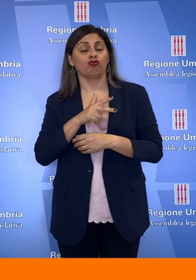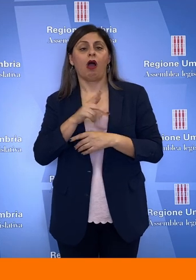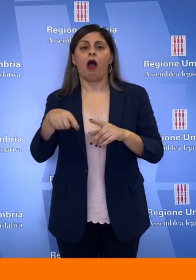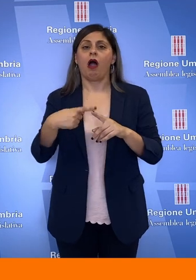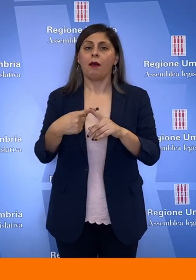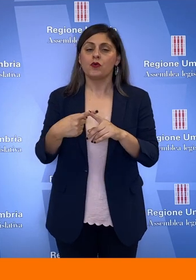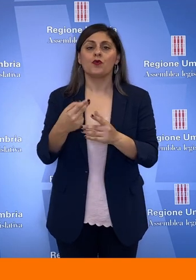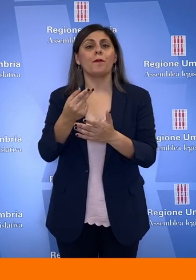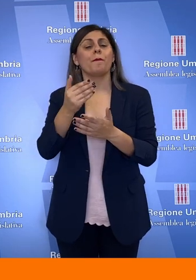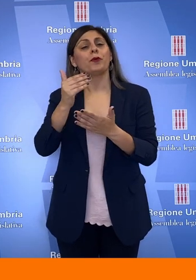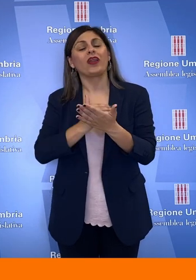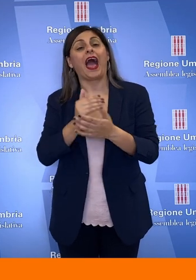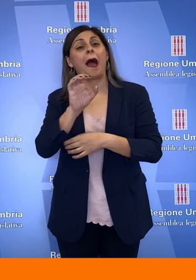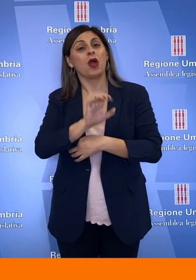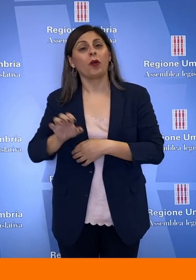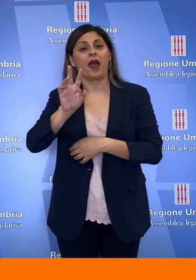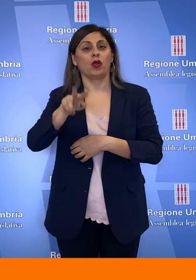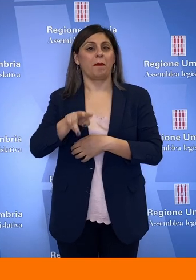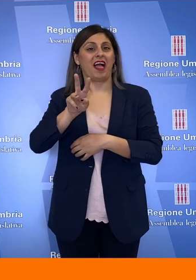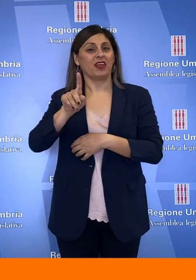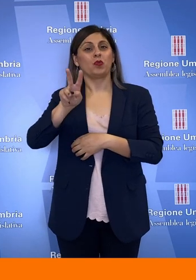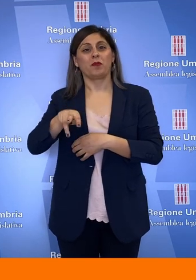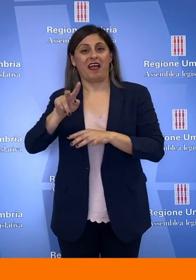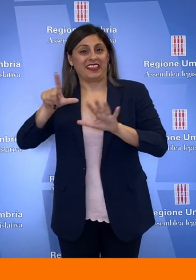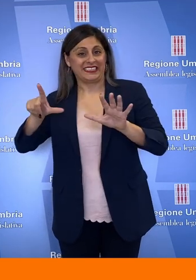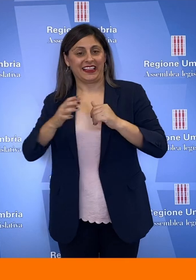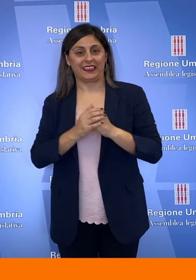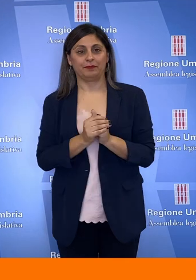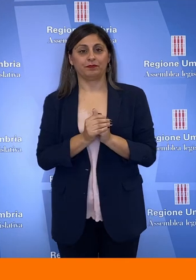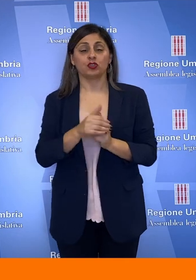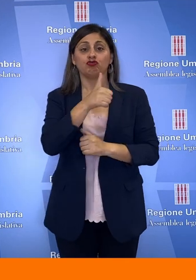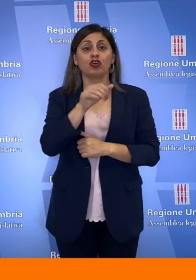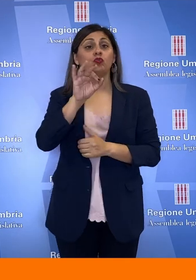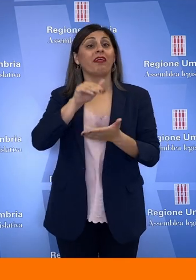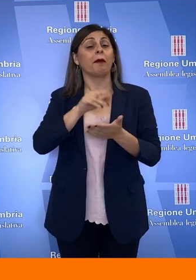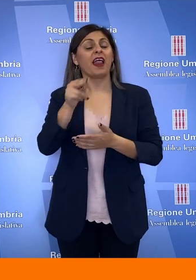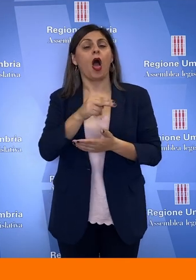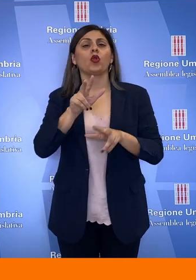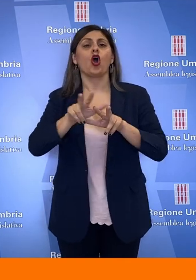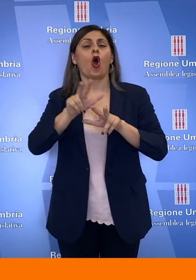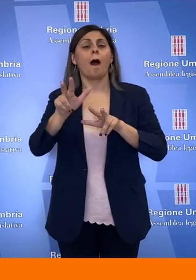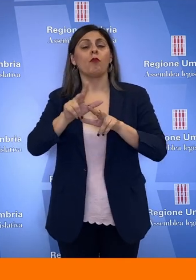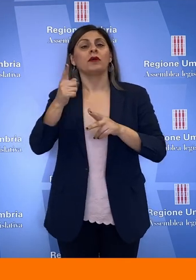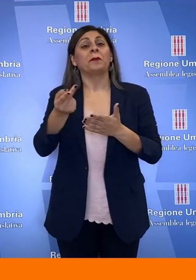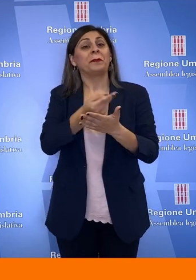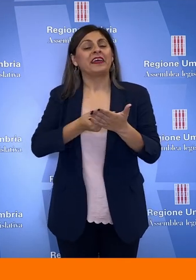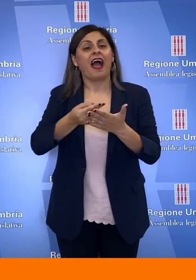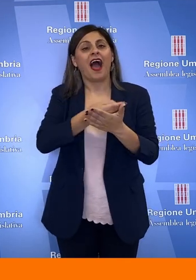programmi europei 2021-2027, 150 mila euro ai comuni per i piani per l'eliminazione delle